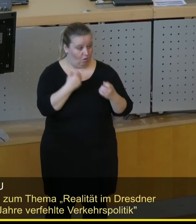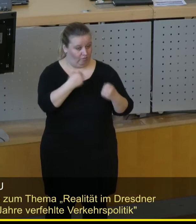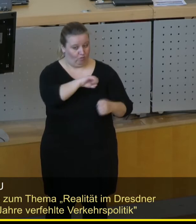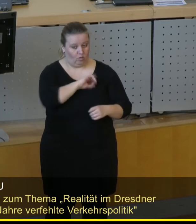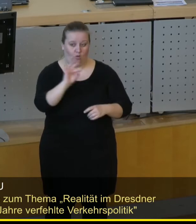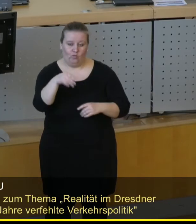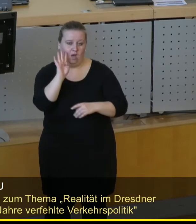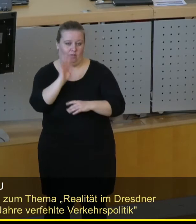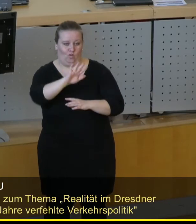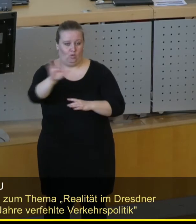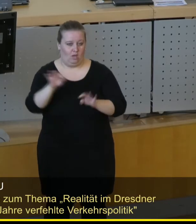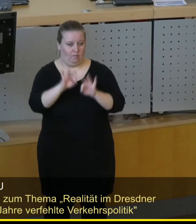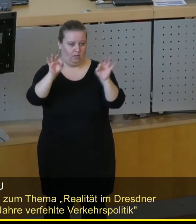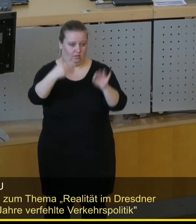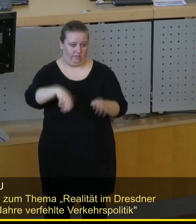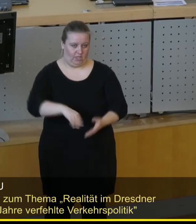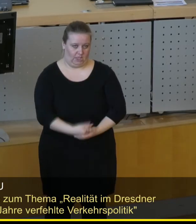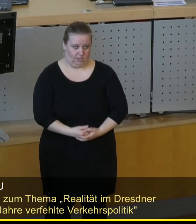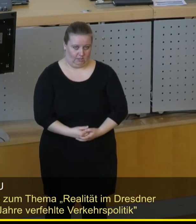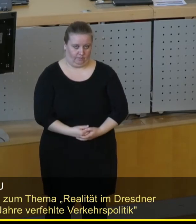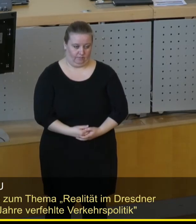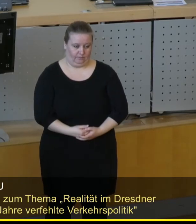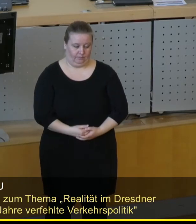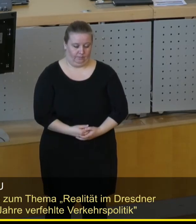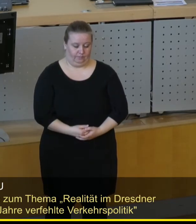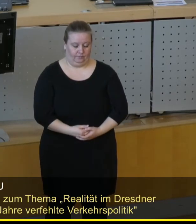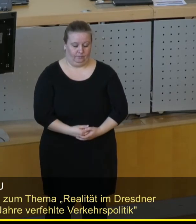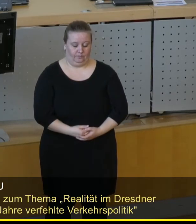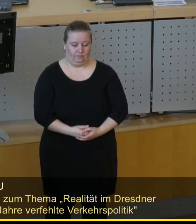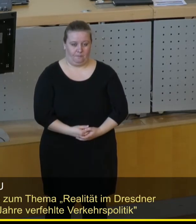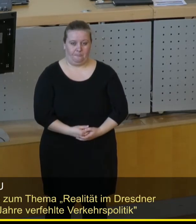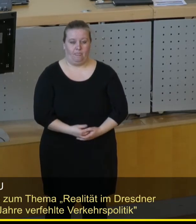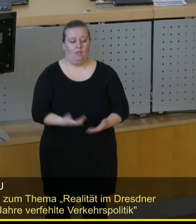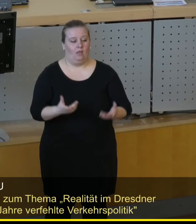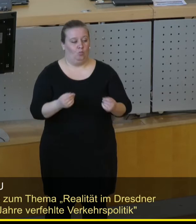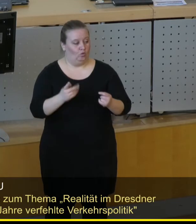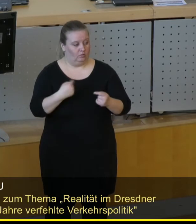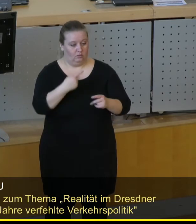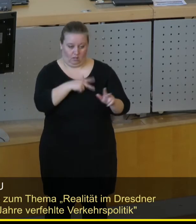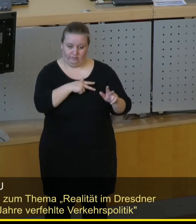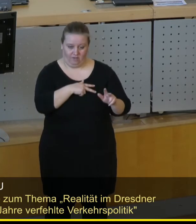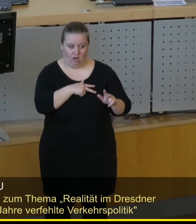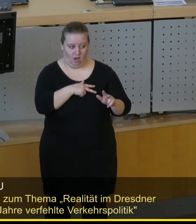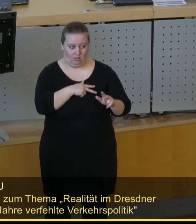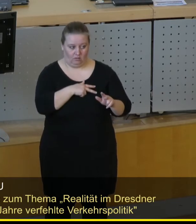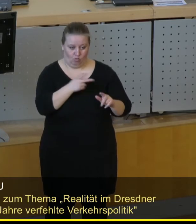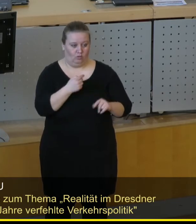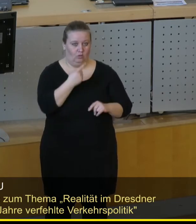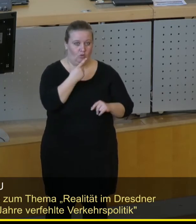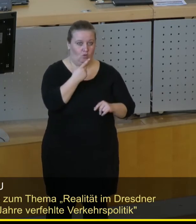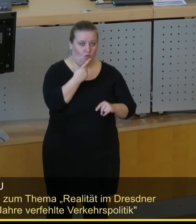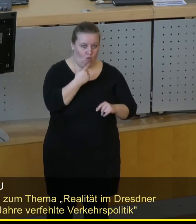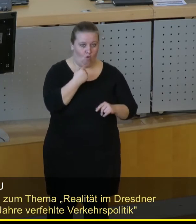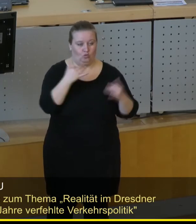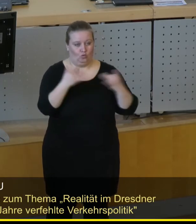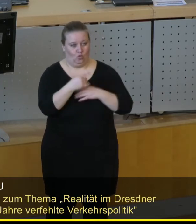auch für die Anwohner viel bessere Verhältnisse vorweisen können. Sie stehen an dieser Stelle tatsächlich als rot-grün-rote